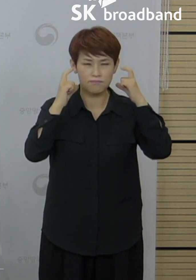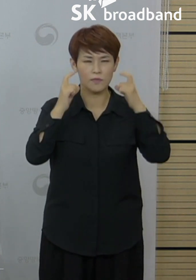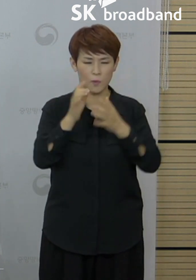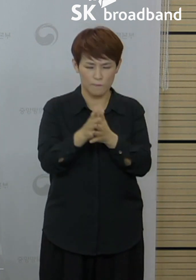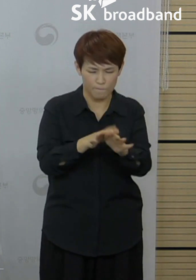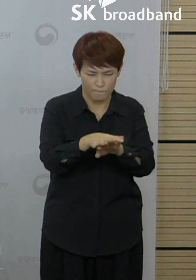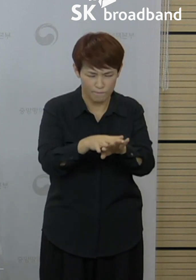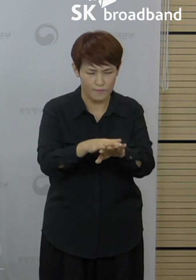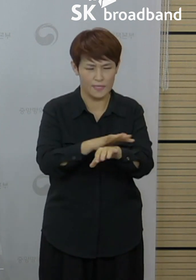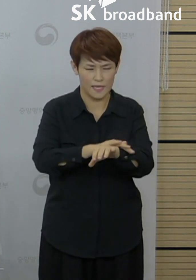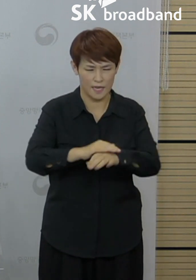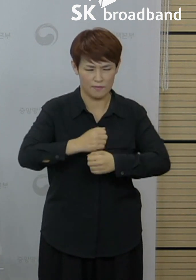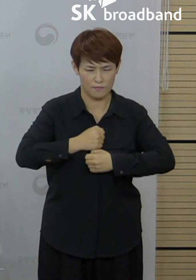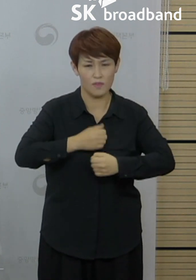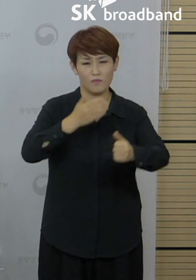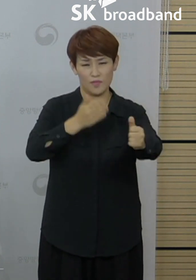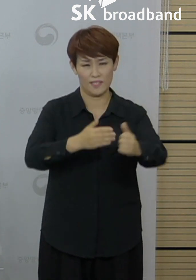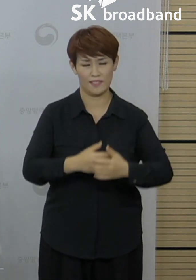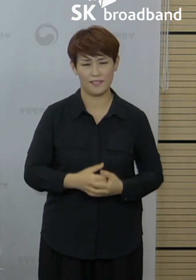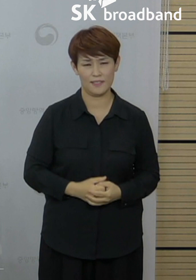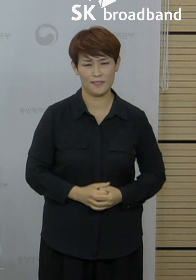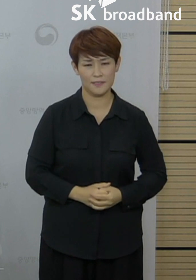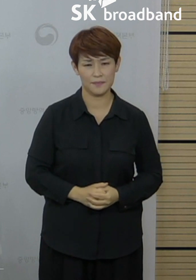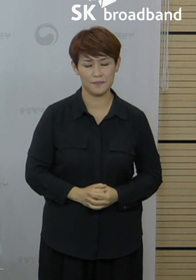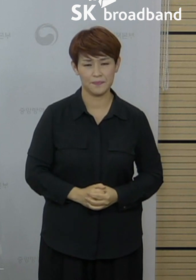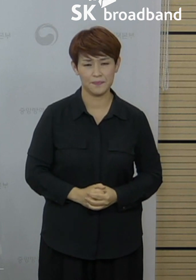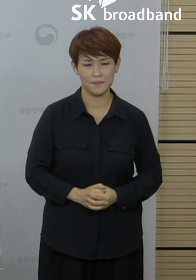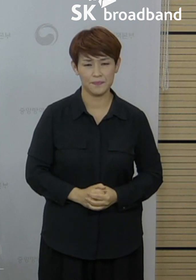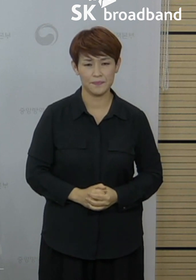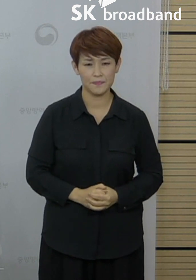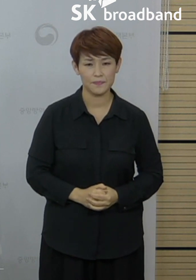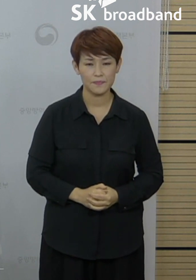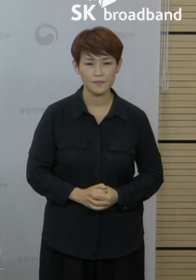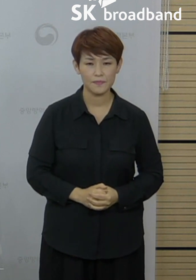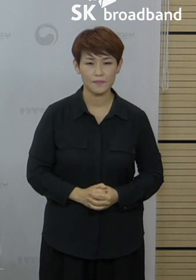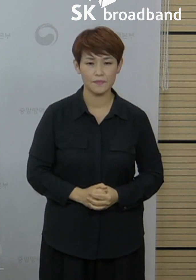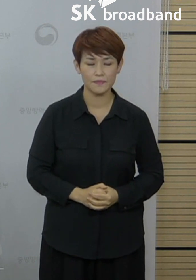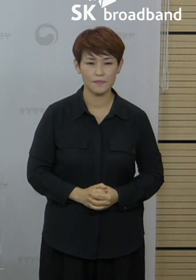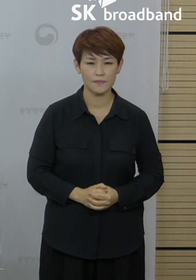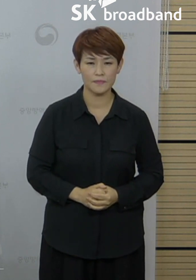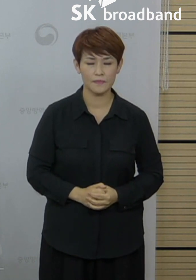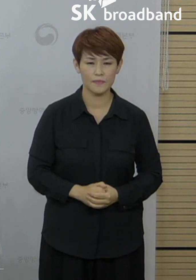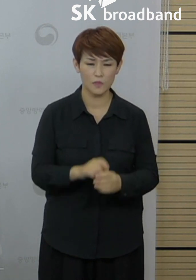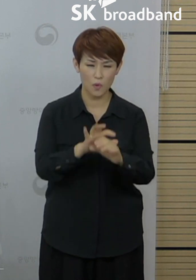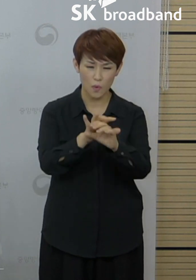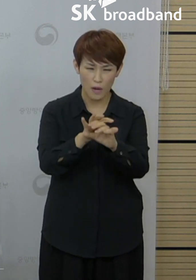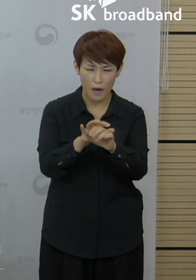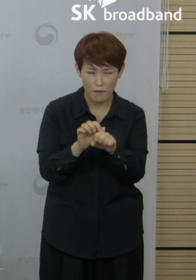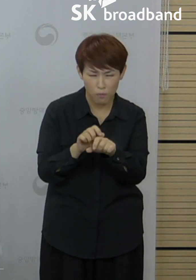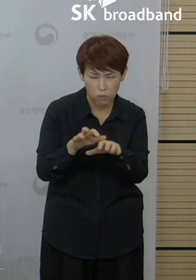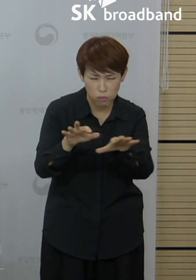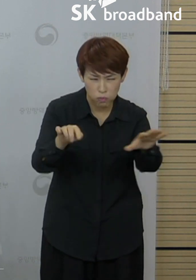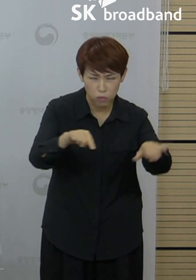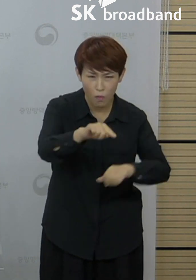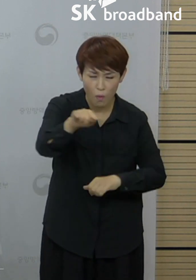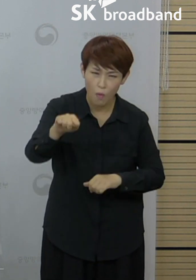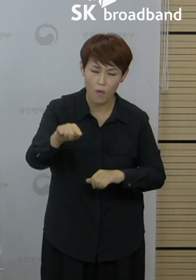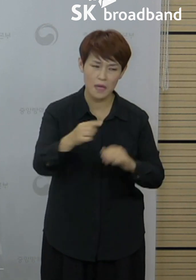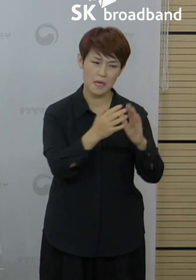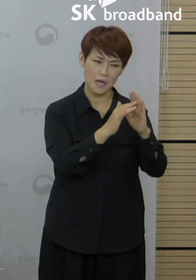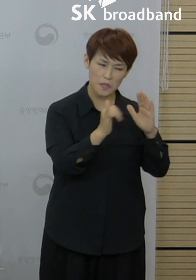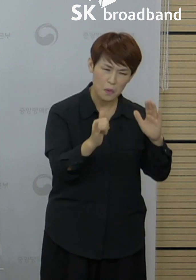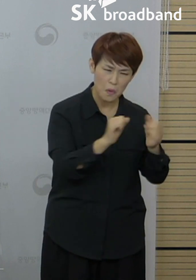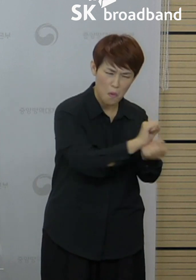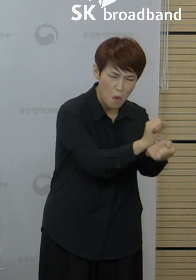지킬 것을 요청을 드립니다. 특히 현재 확산 중인 코로나19 감염이 가족이나